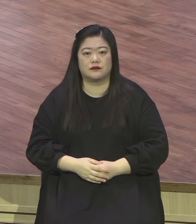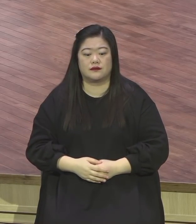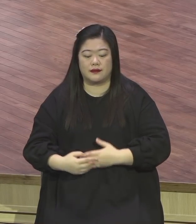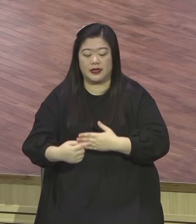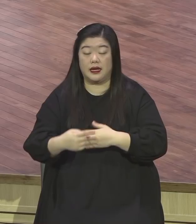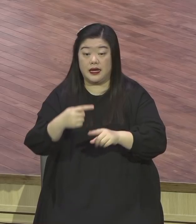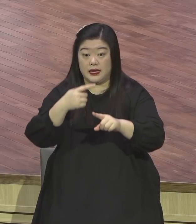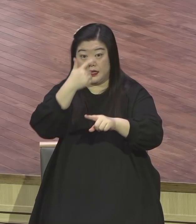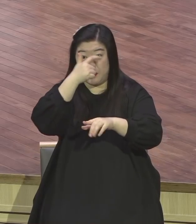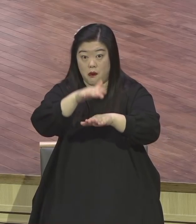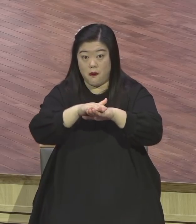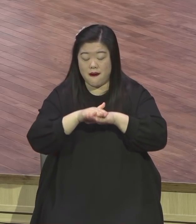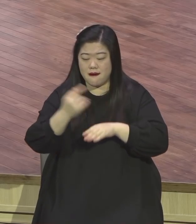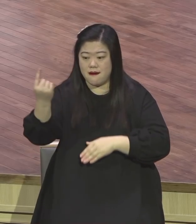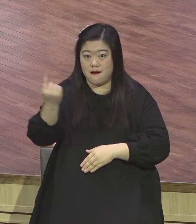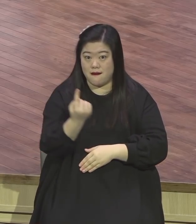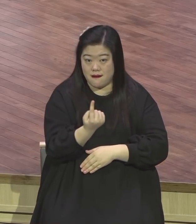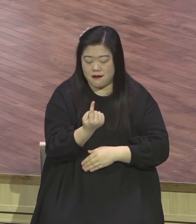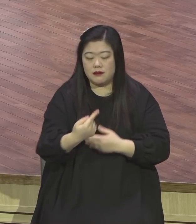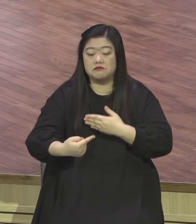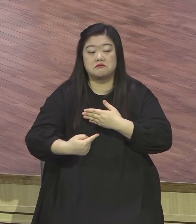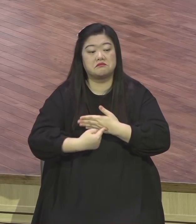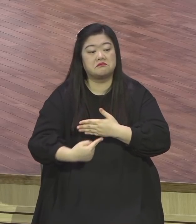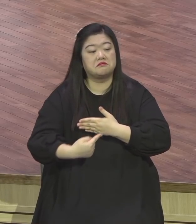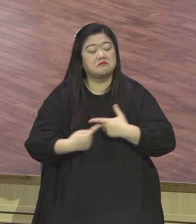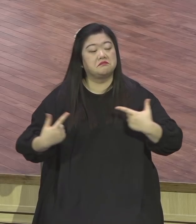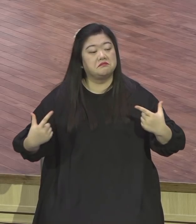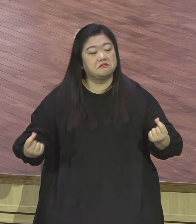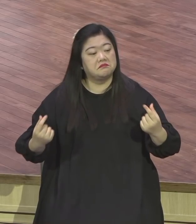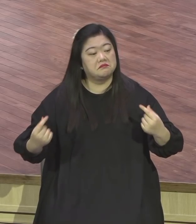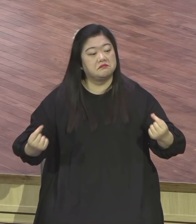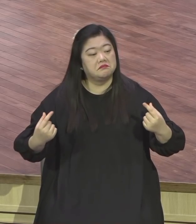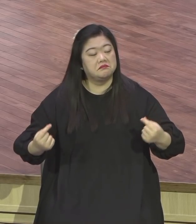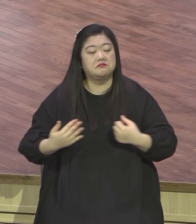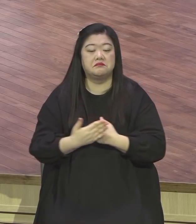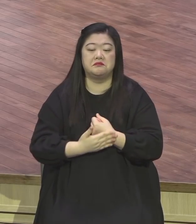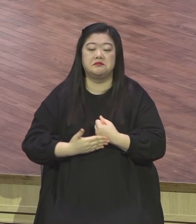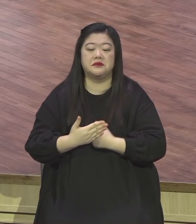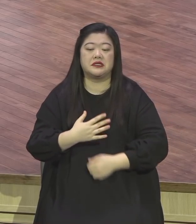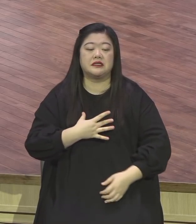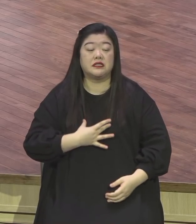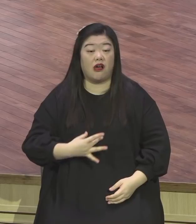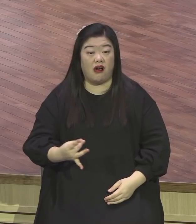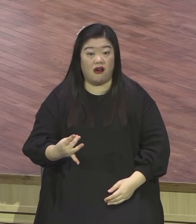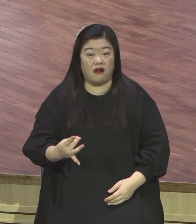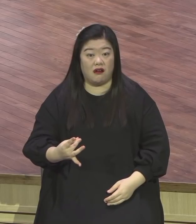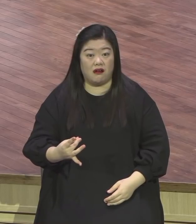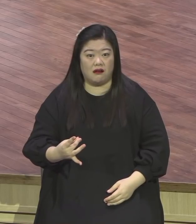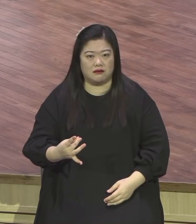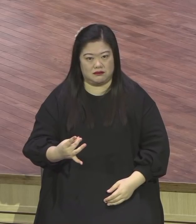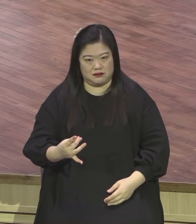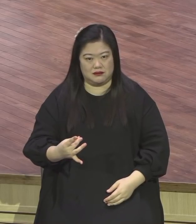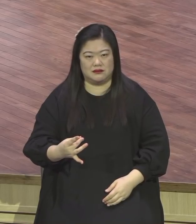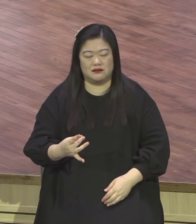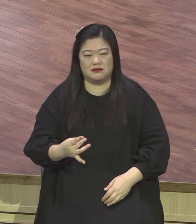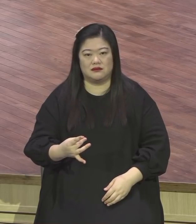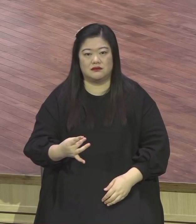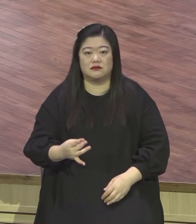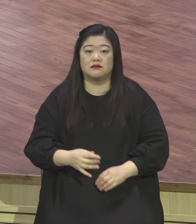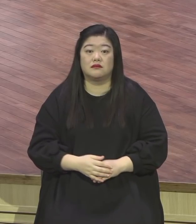양산하고 있는 겁니다. 사단 전략이에요. 교인들은 많은데 사실은 제사가 없어요. 실제